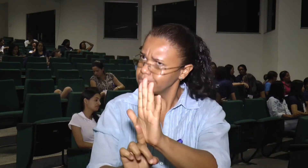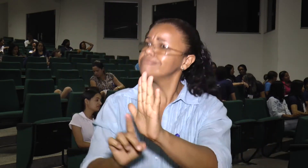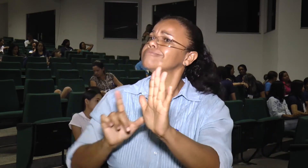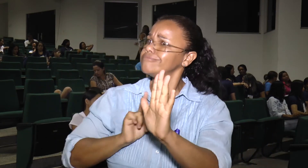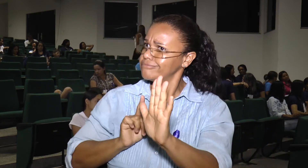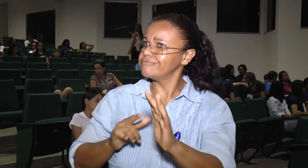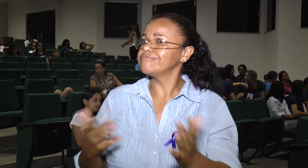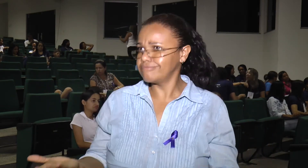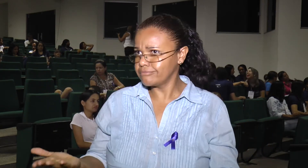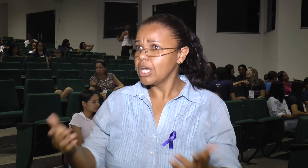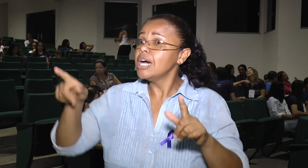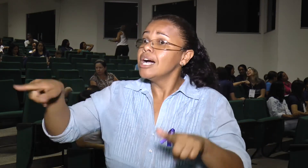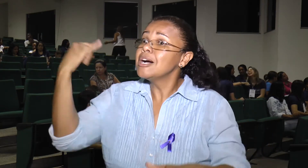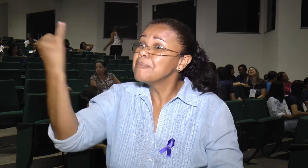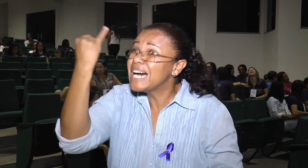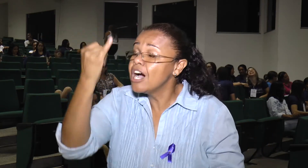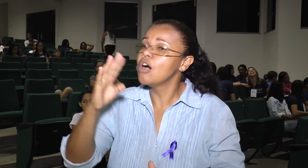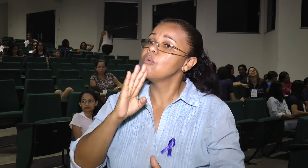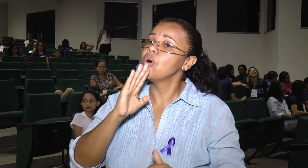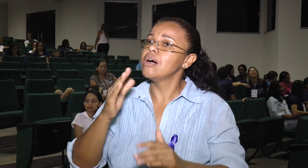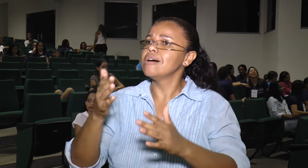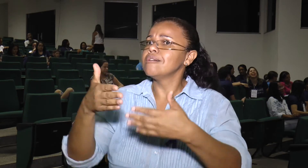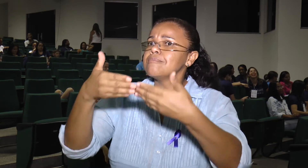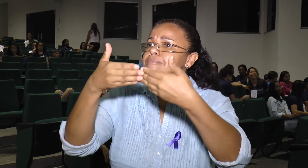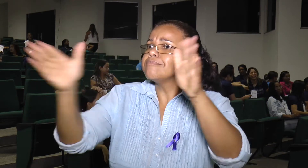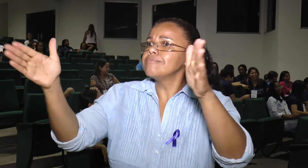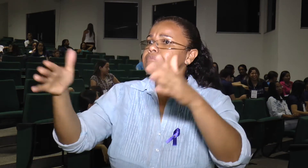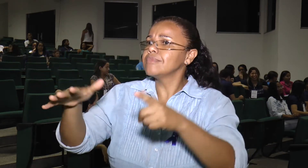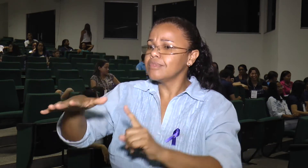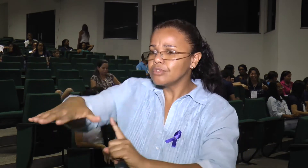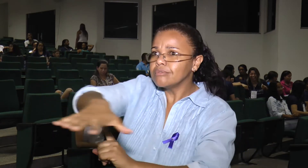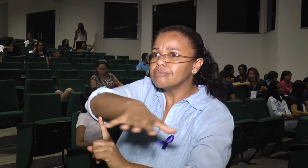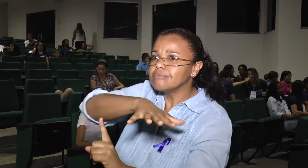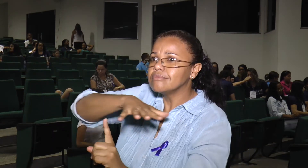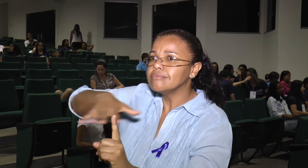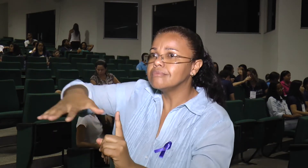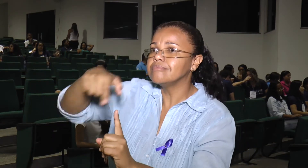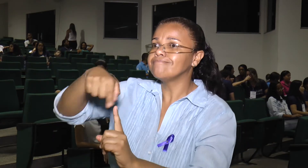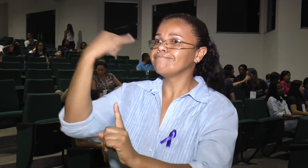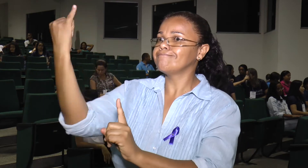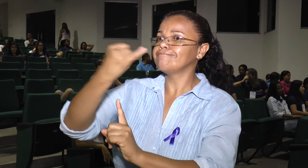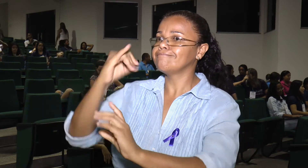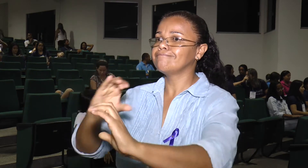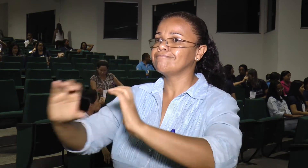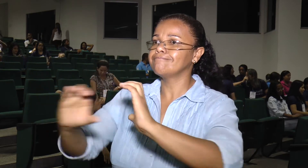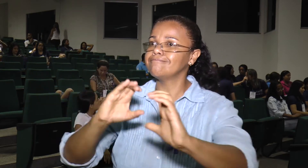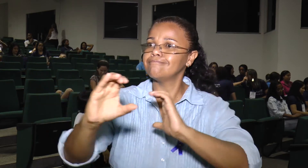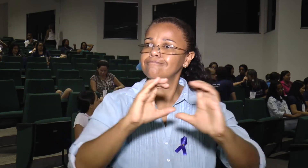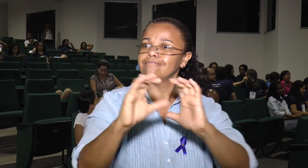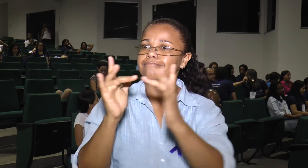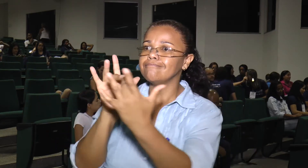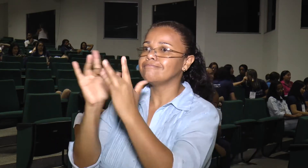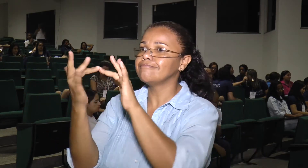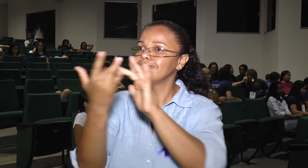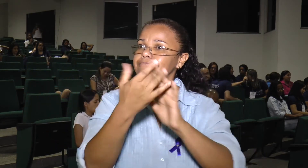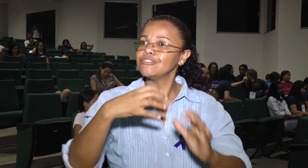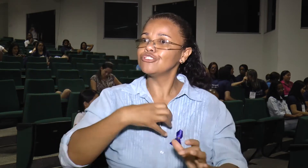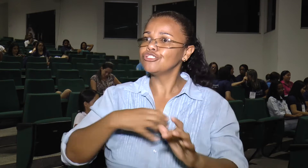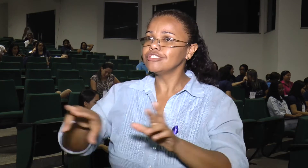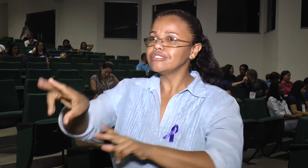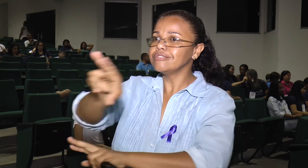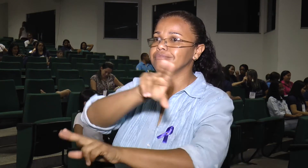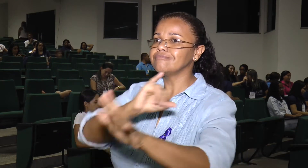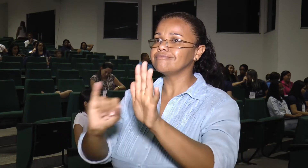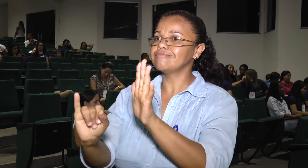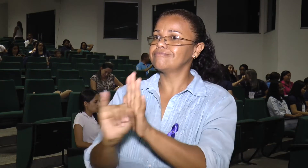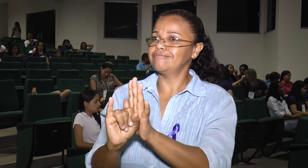capacidade de ser profissionais De serem melhores E o mais importante Que se abram sim para esse conhecimento Para toda a sociedade Que tem